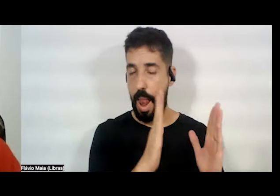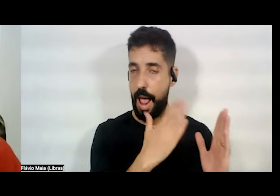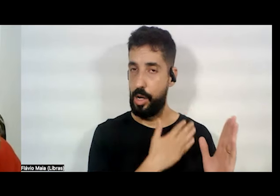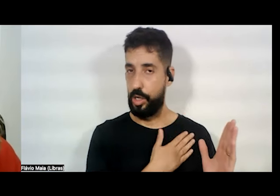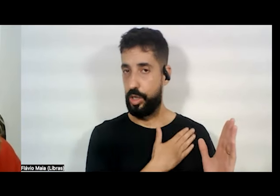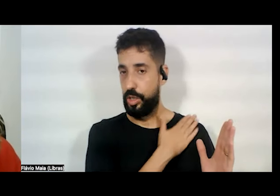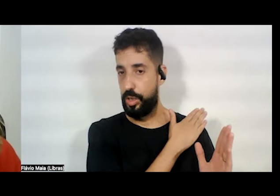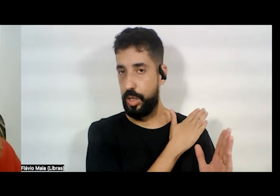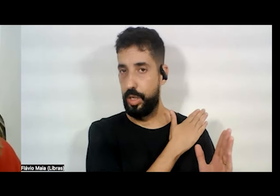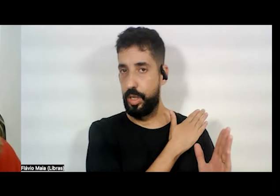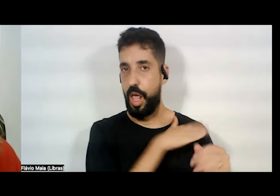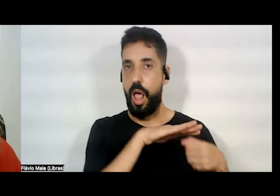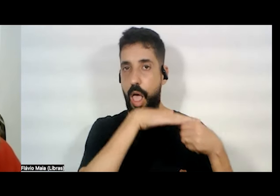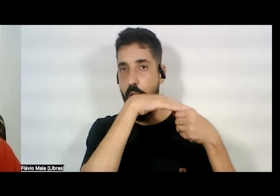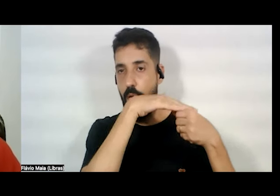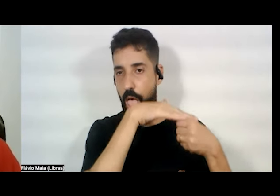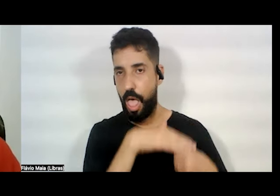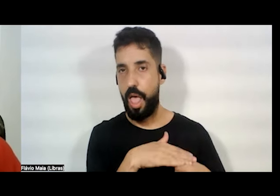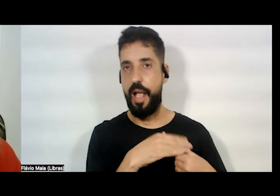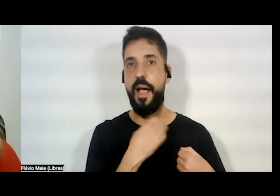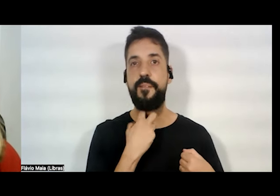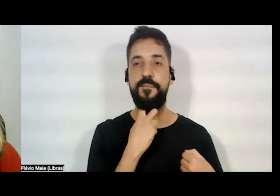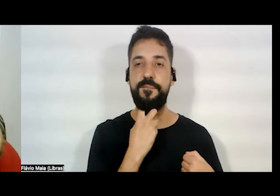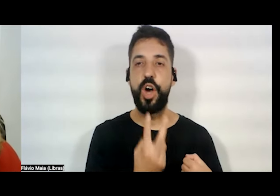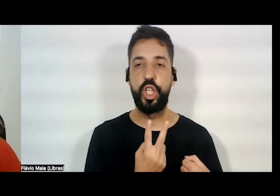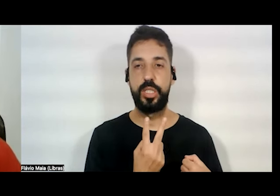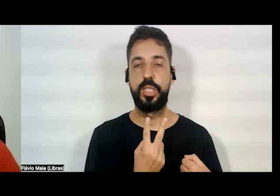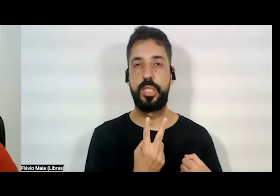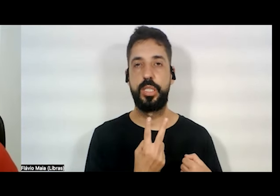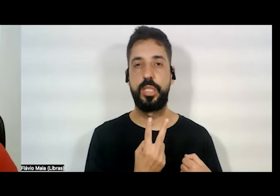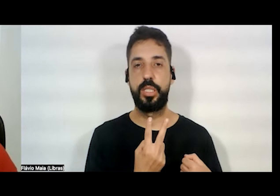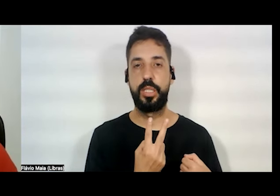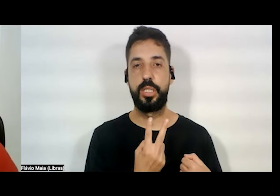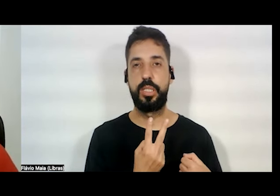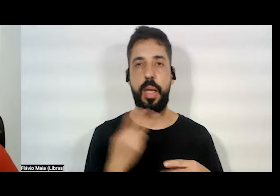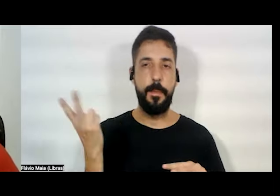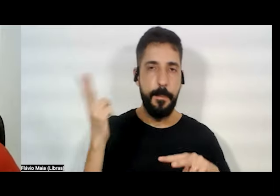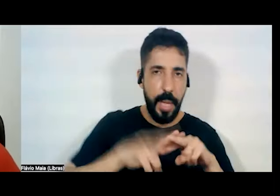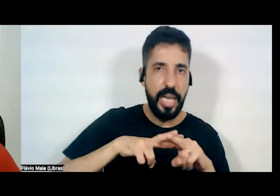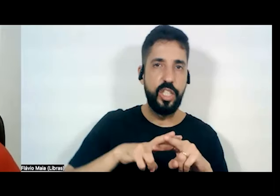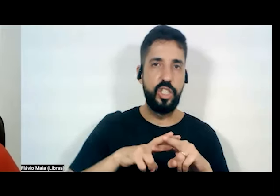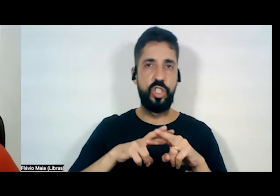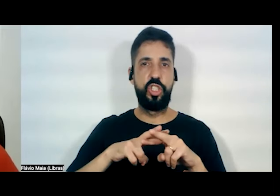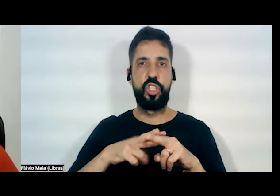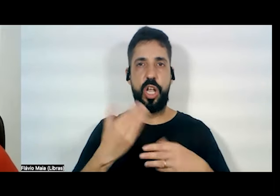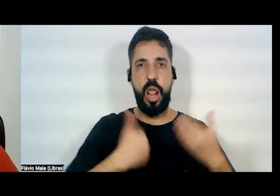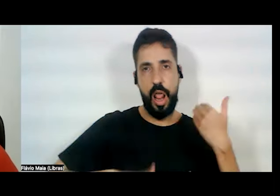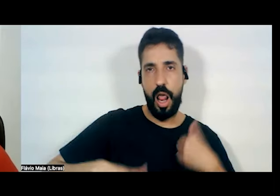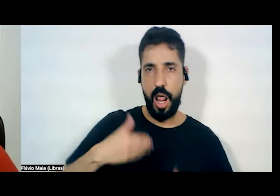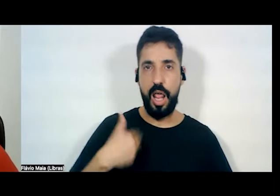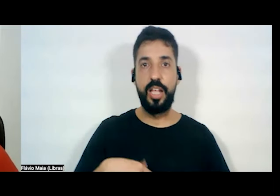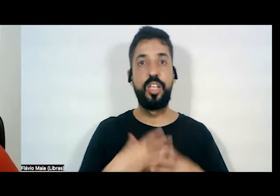abafava a voz, prendia, torturava e fazia desaparecer.